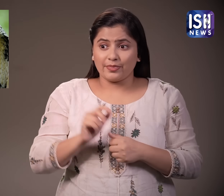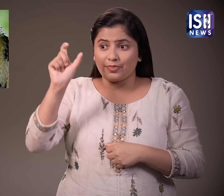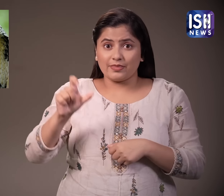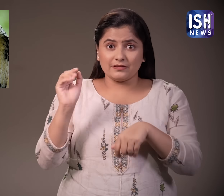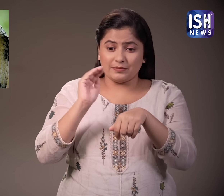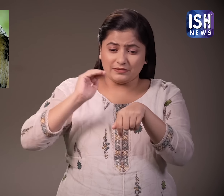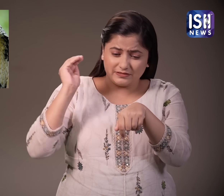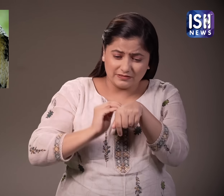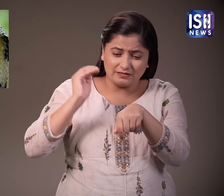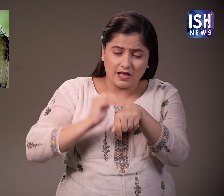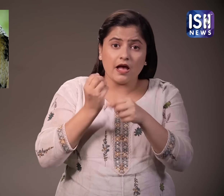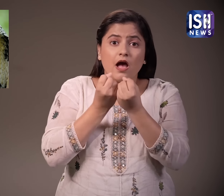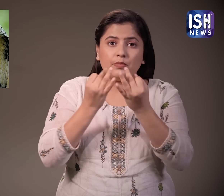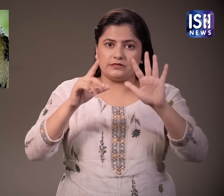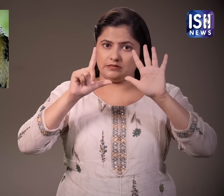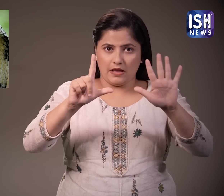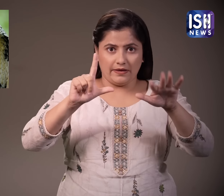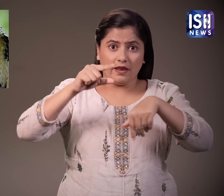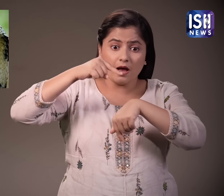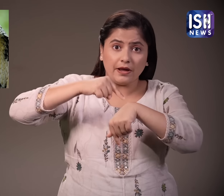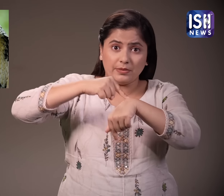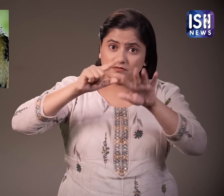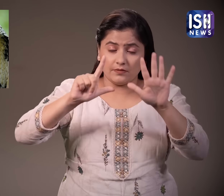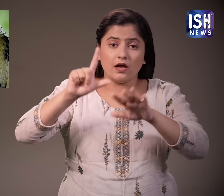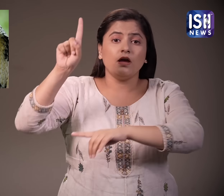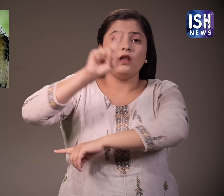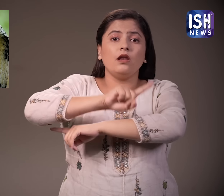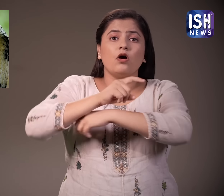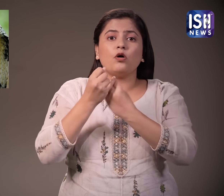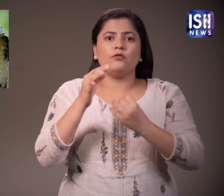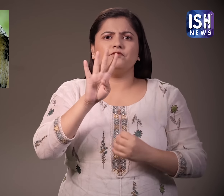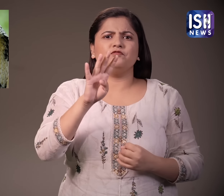दी हूँ शक्स को 40 दिन में 7 बार साप ने काटा कितना आज़िव है